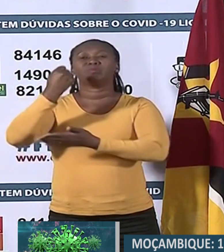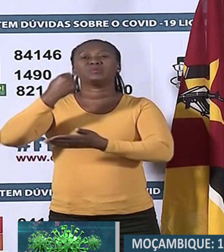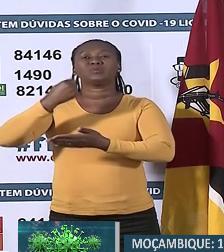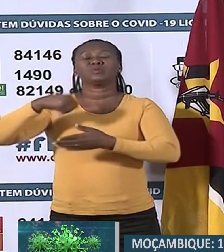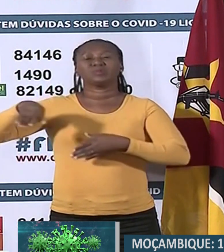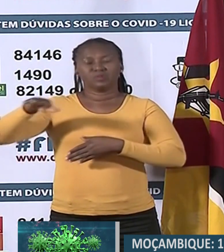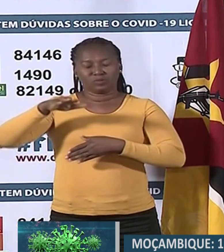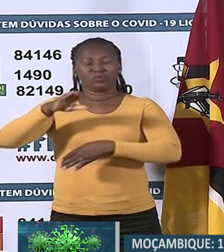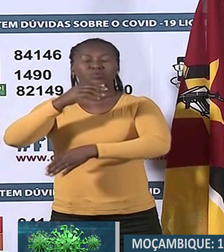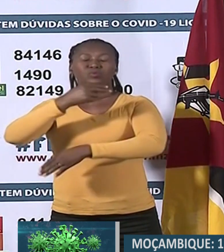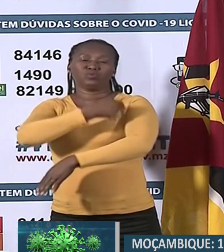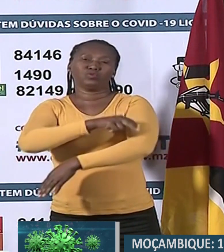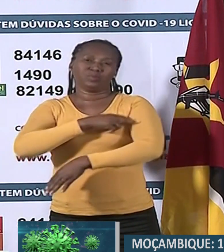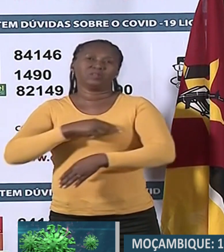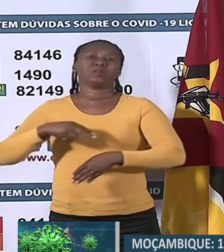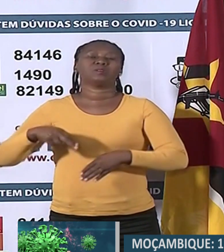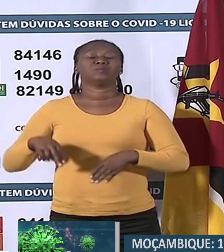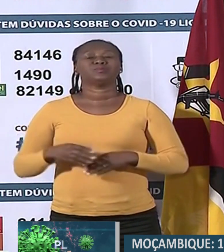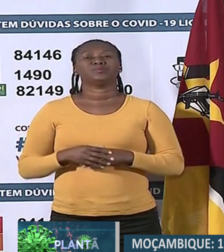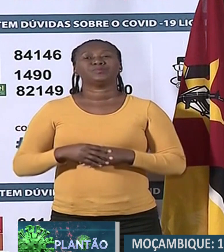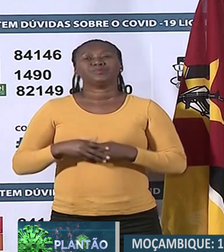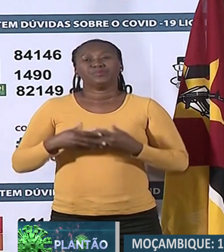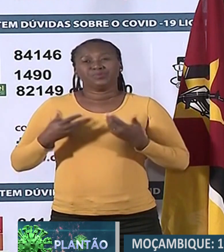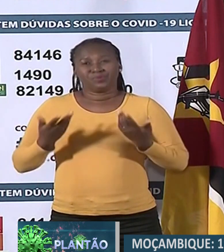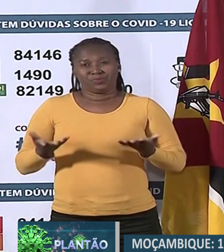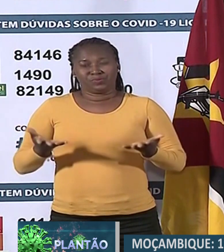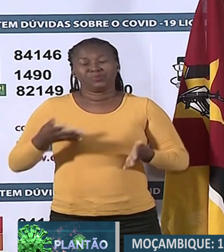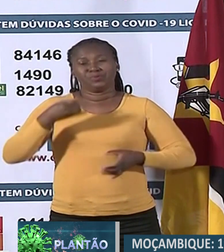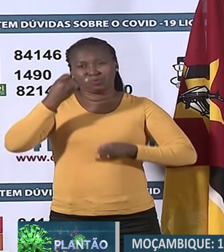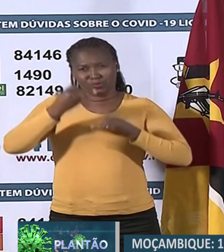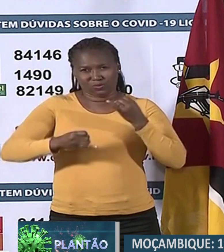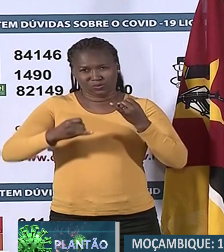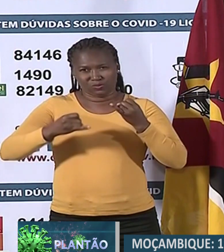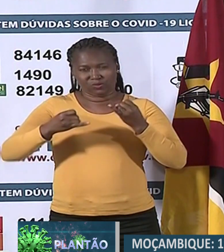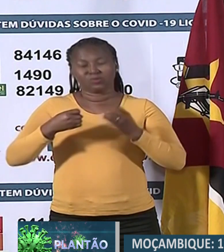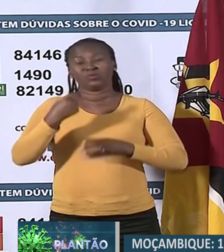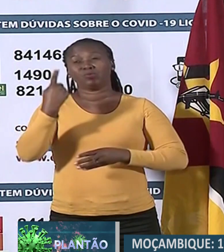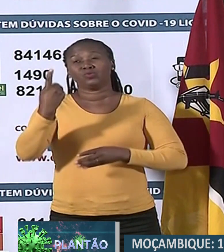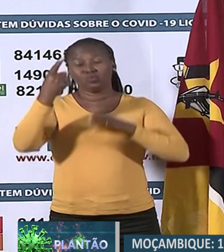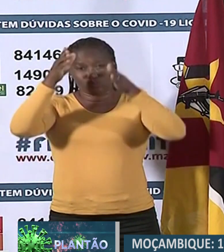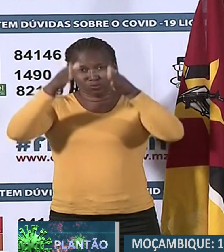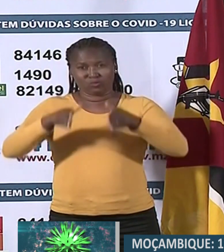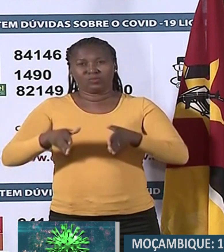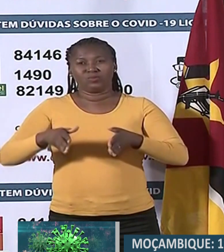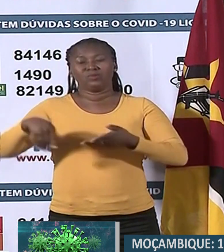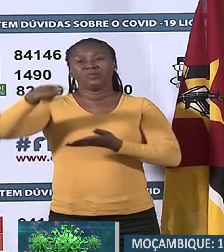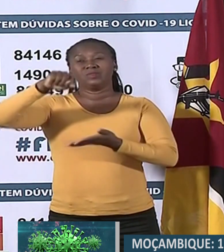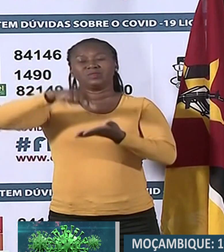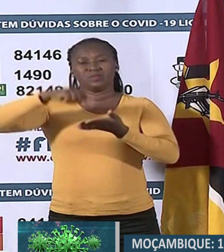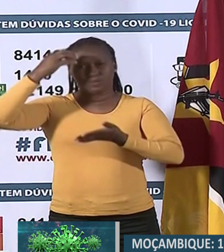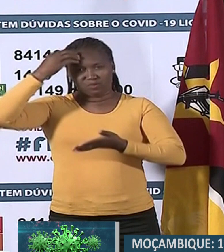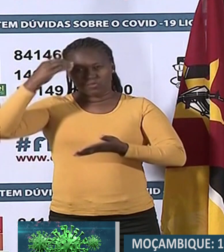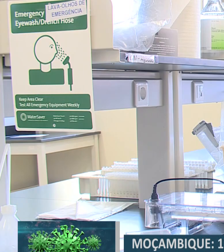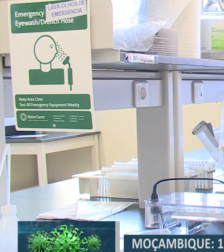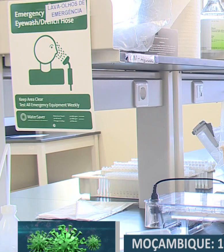unidade sanitária. E, por último, um caso da cidade de Maputo, que resulta da